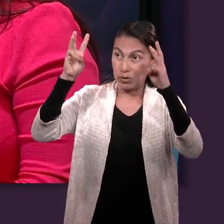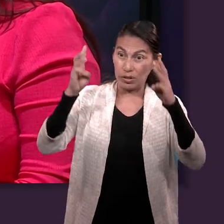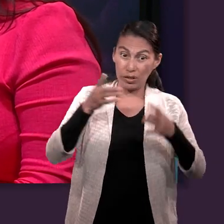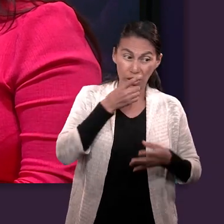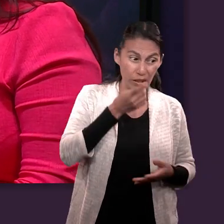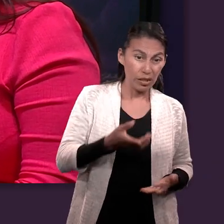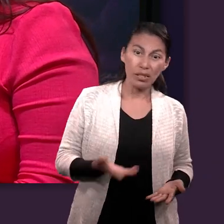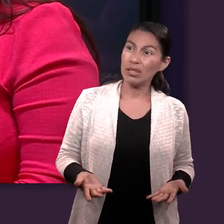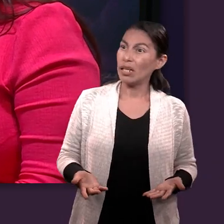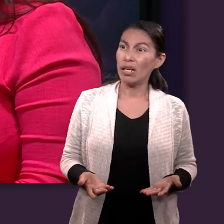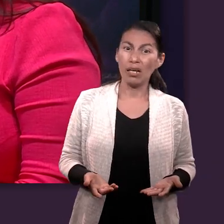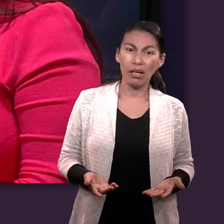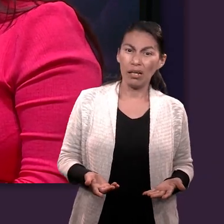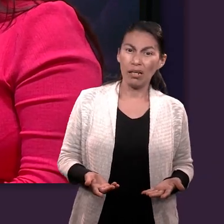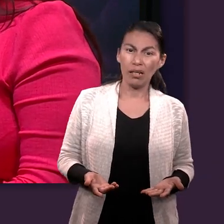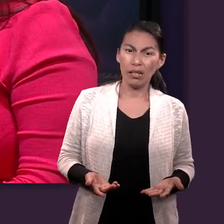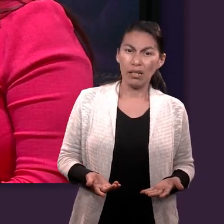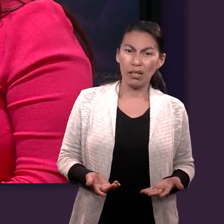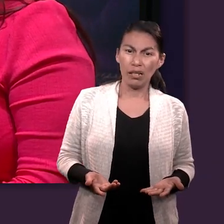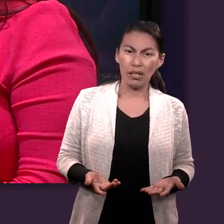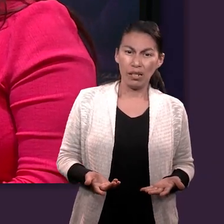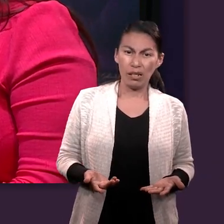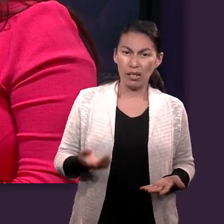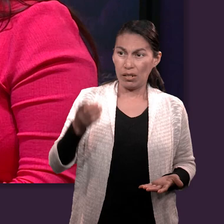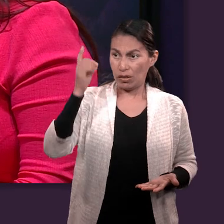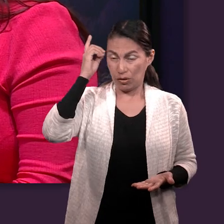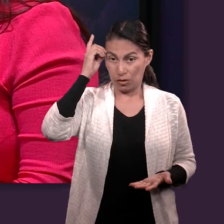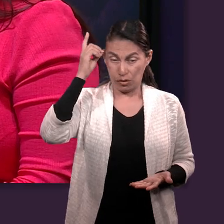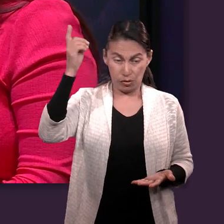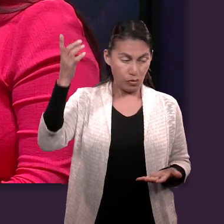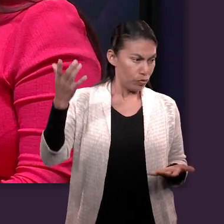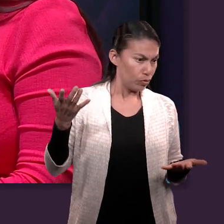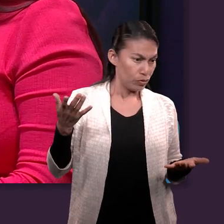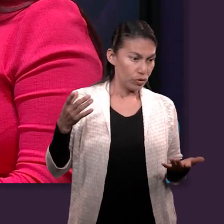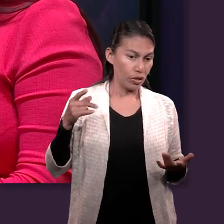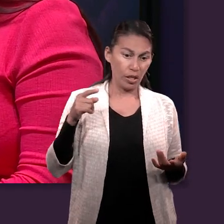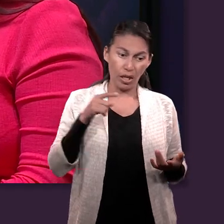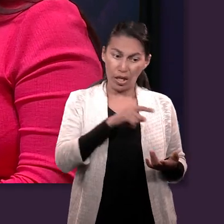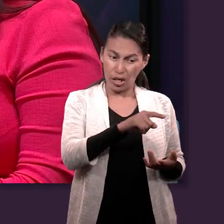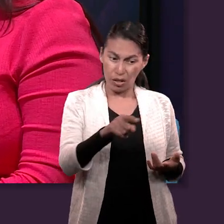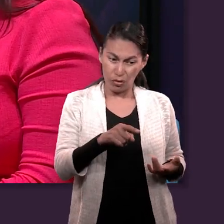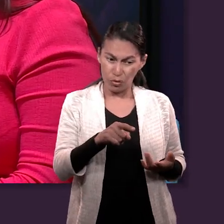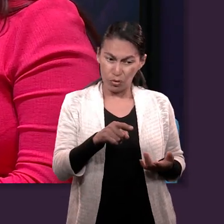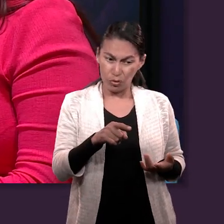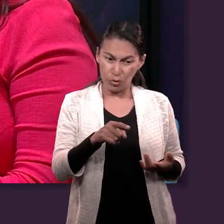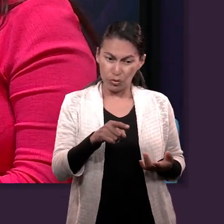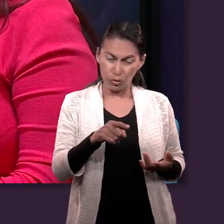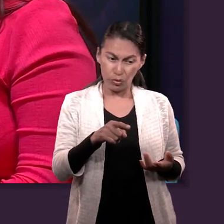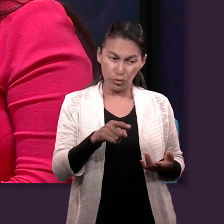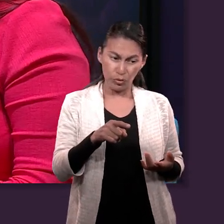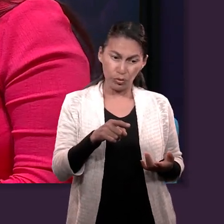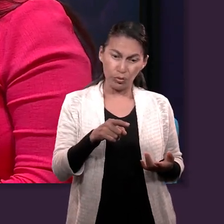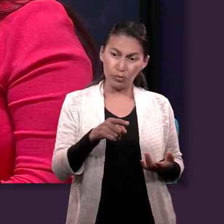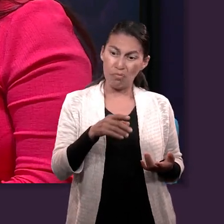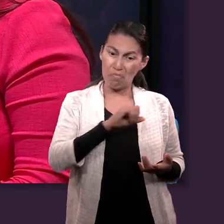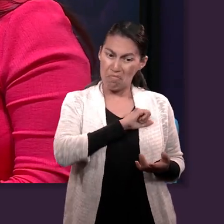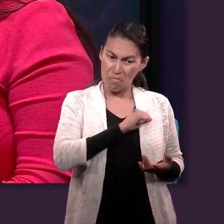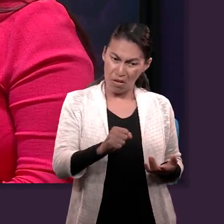a eliminar. Y voy a hacer de ti una gran nación. Entonces, Moisés dice, oye, espera. Este es tu pueblo. Tú lo sacaste. Has estado con